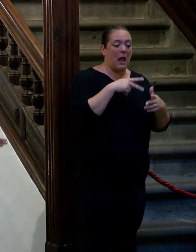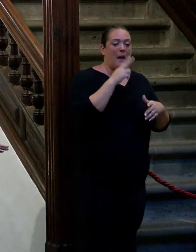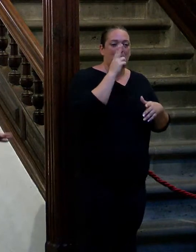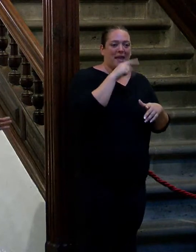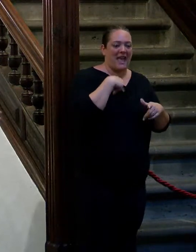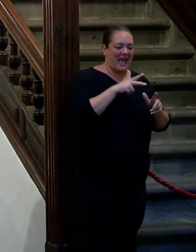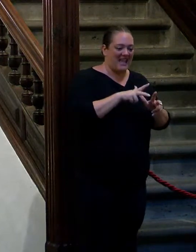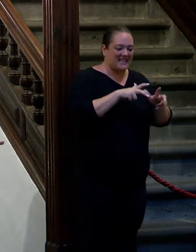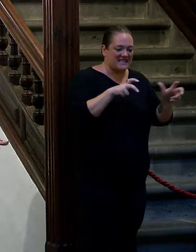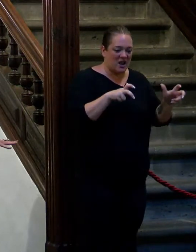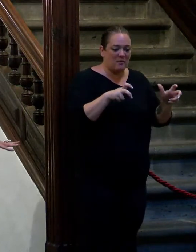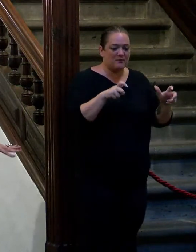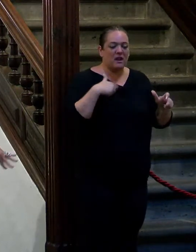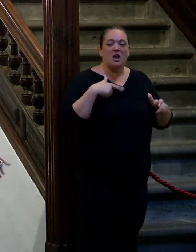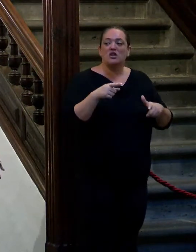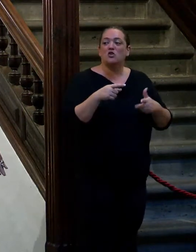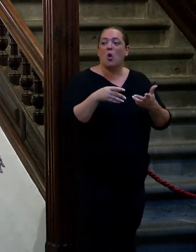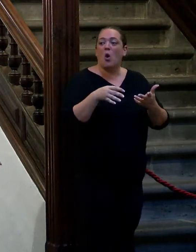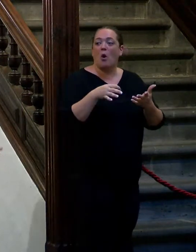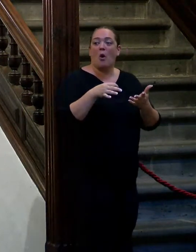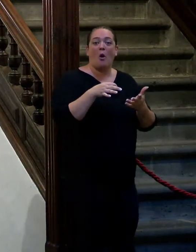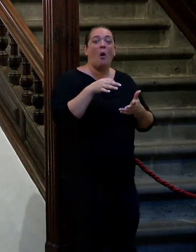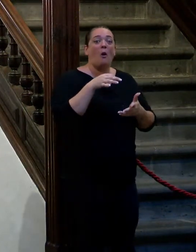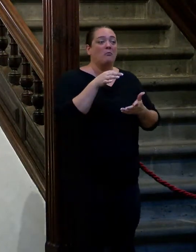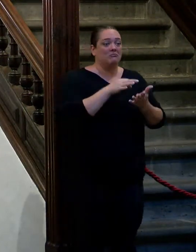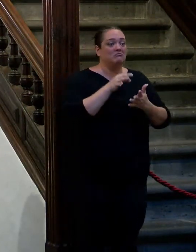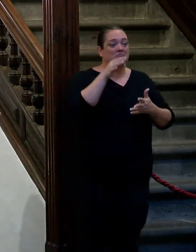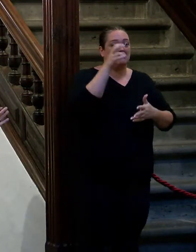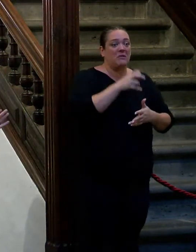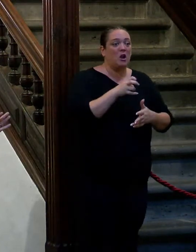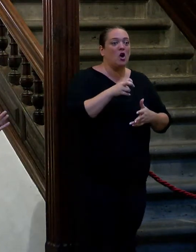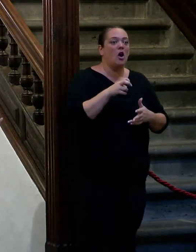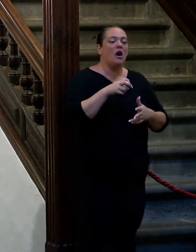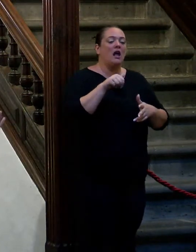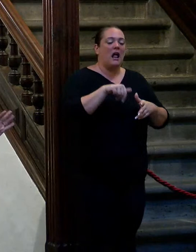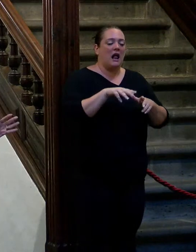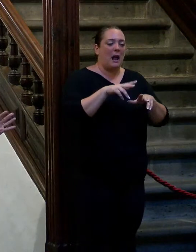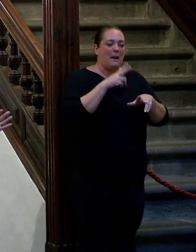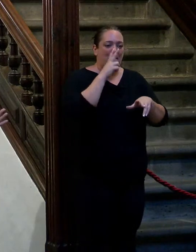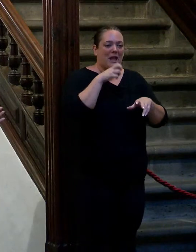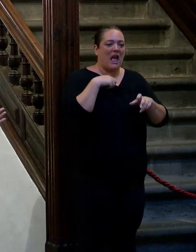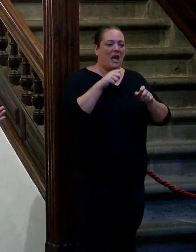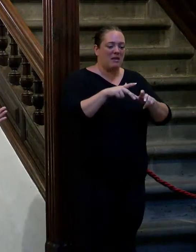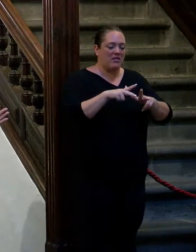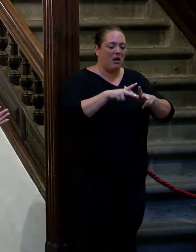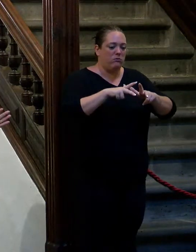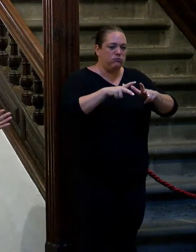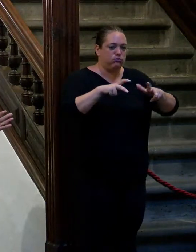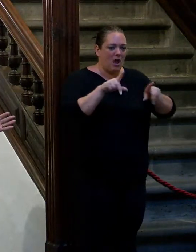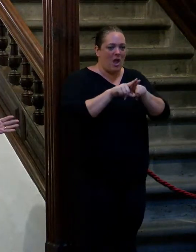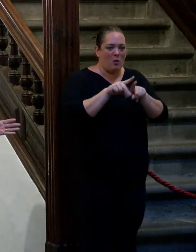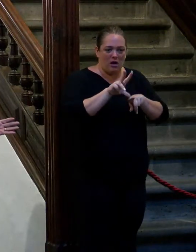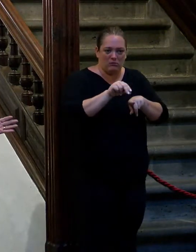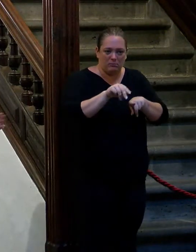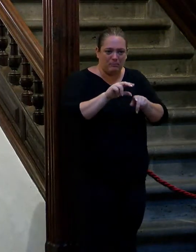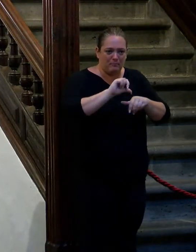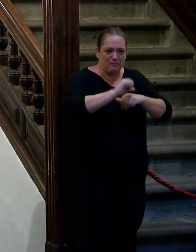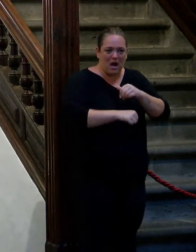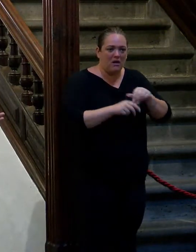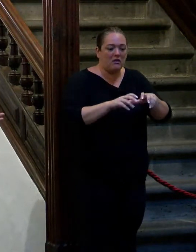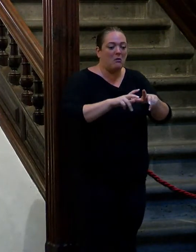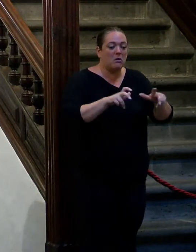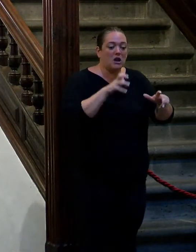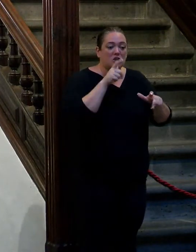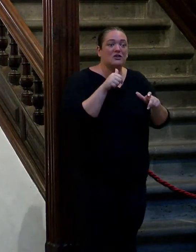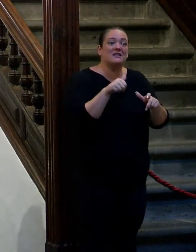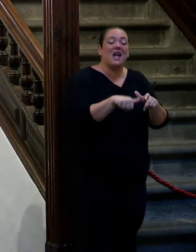Nueva York no los pies hinchados yo cuando llego a una isla yo me pego de muy mala leche porque empieza a dar de sí se pone como un bollo preñado turiano y claro pasa de tener un